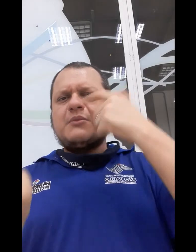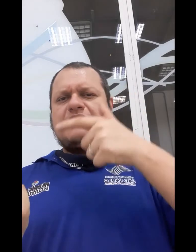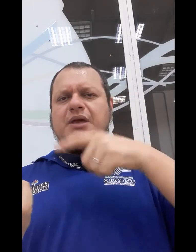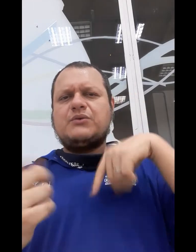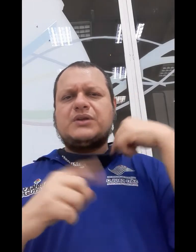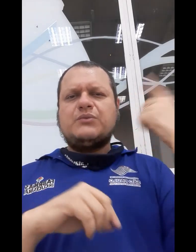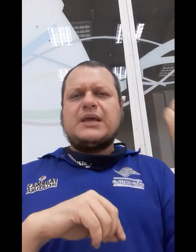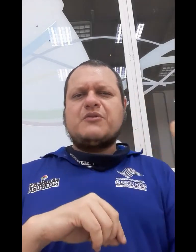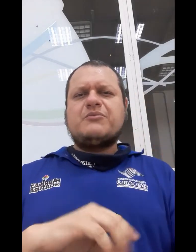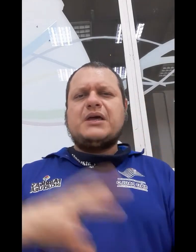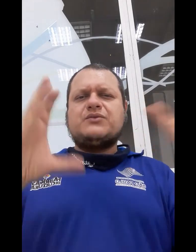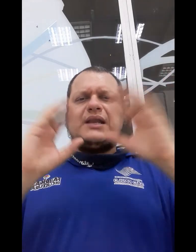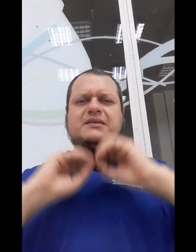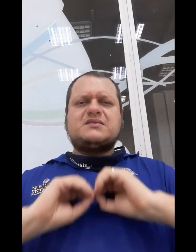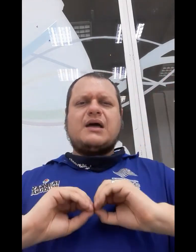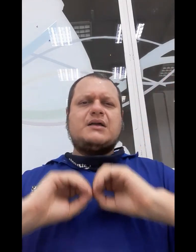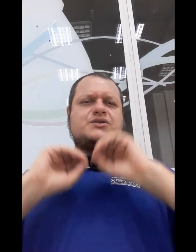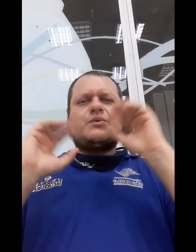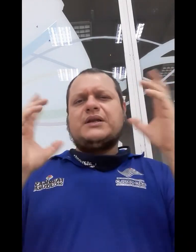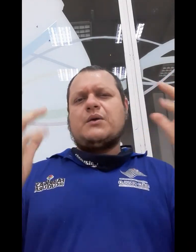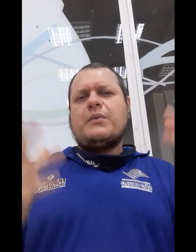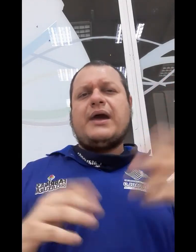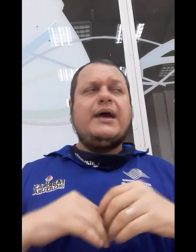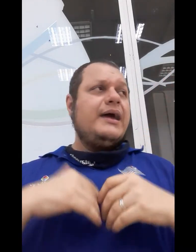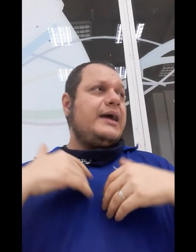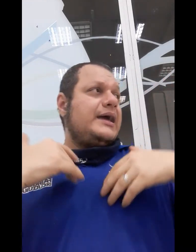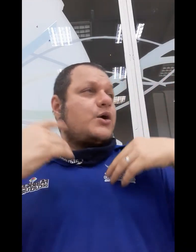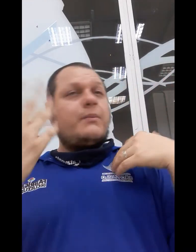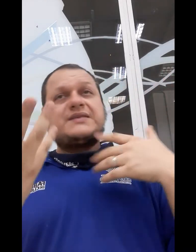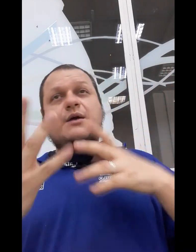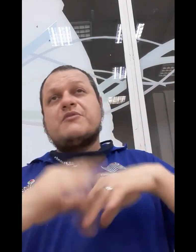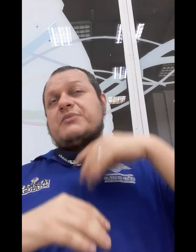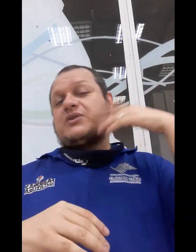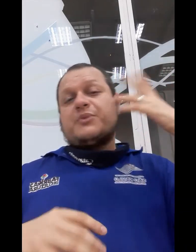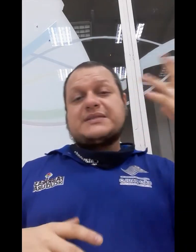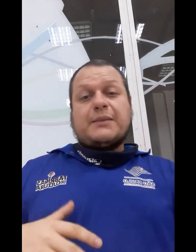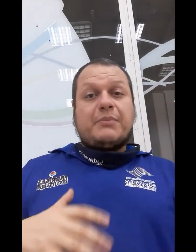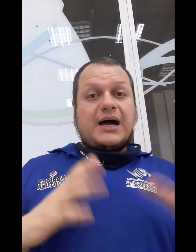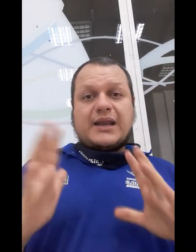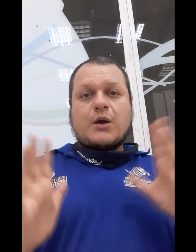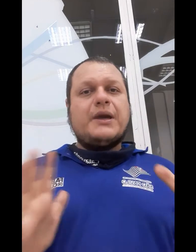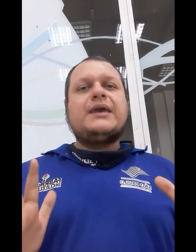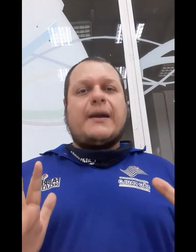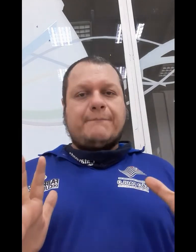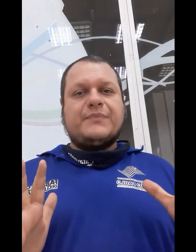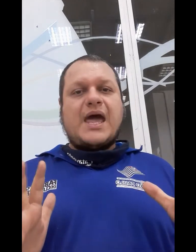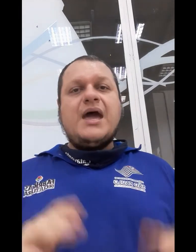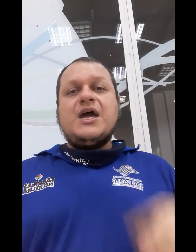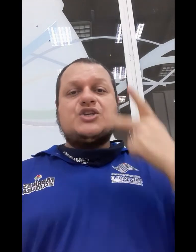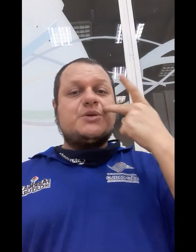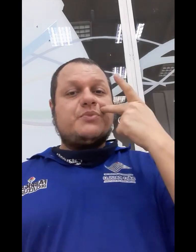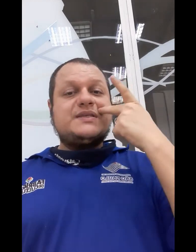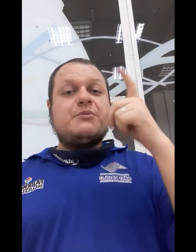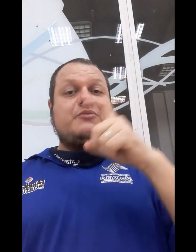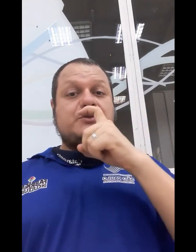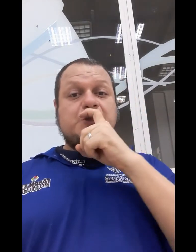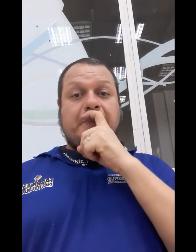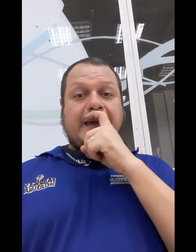movimento, não tem movimento, ele é estático, ele não é, ele começa com o movimento e depois ele para, como é que é, né? Tipo, esse movimento de pai,